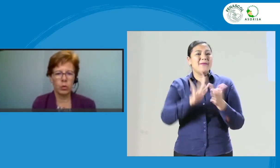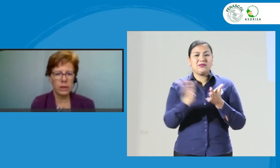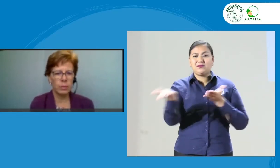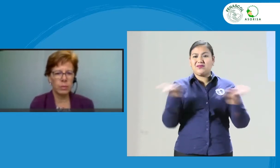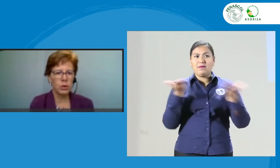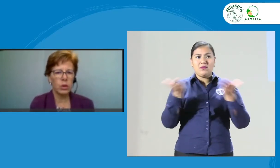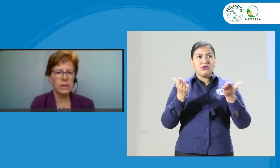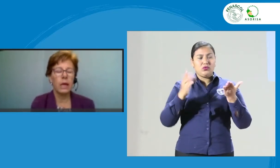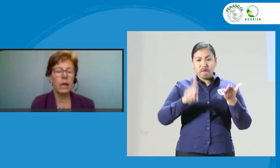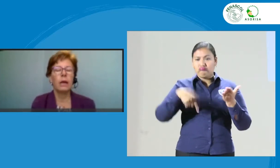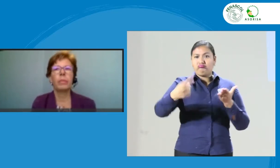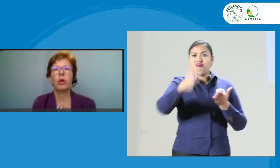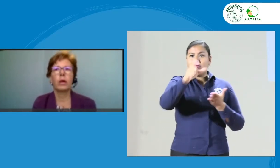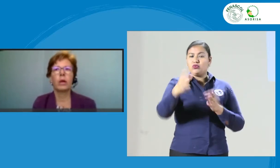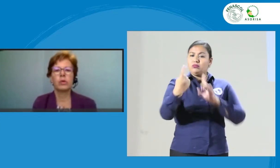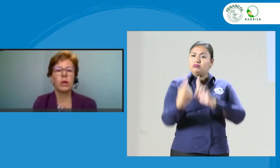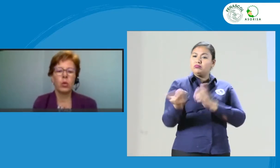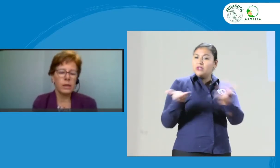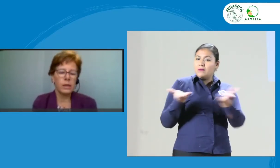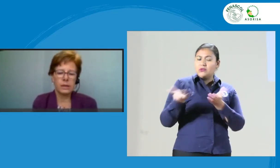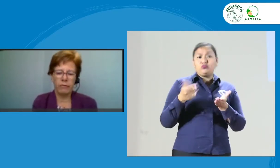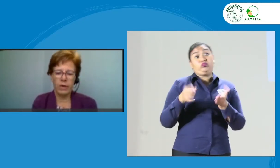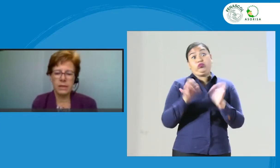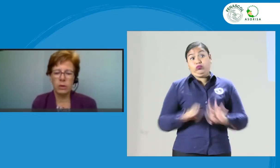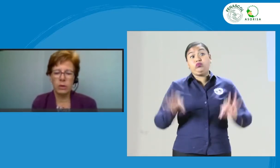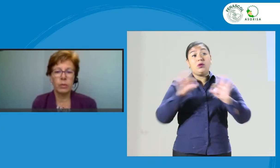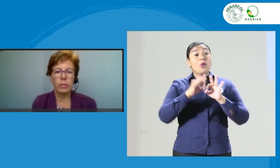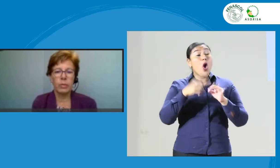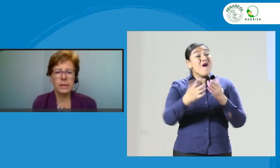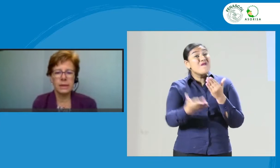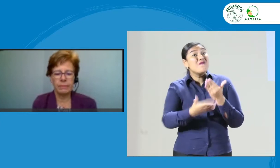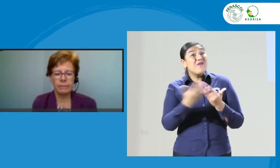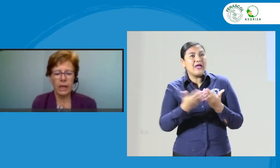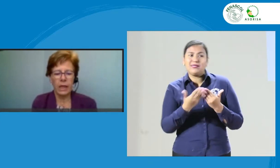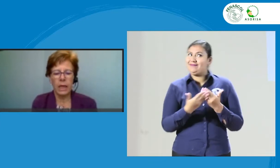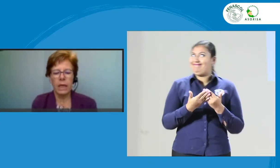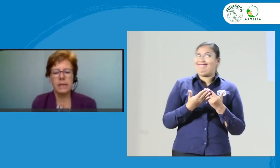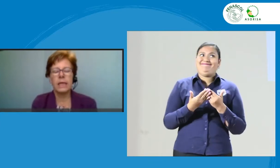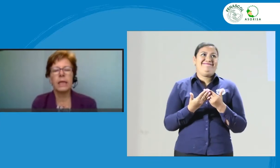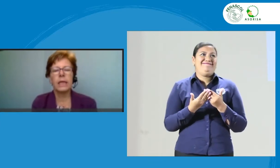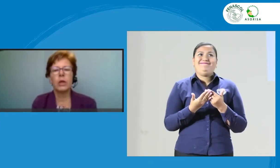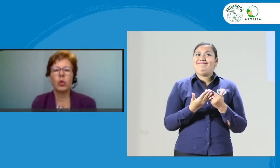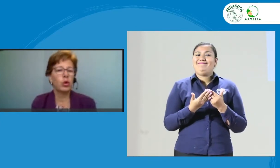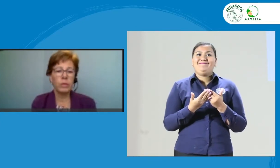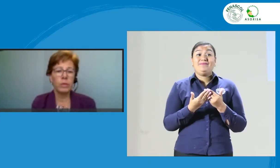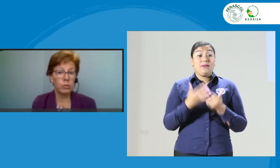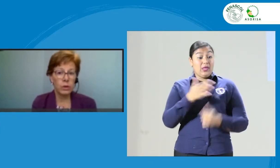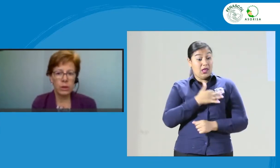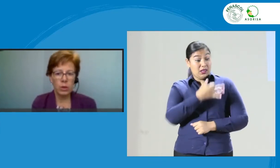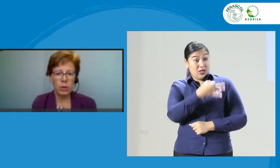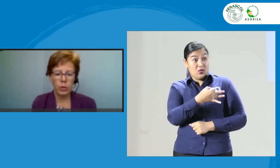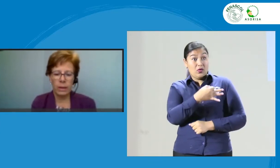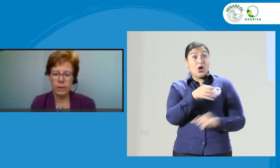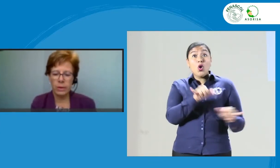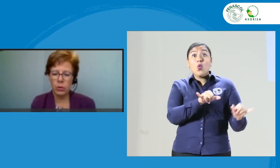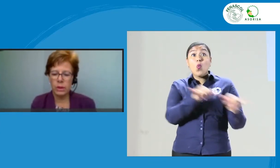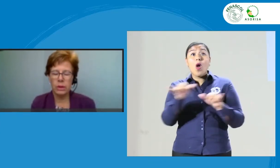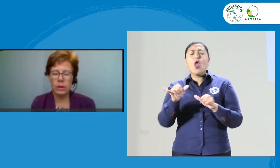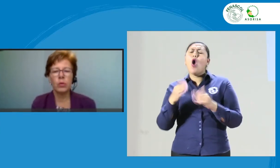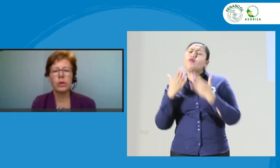otras personas. Pero la cosa no es tan fácil como parece. Ser ético no es lo mismo que ser una buena persona. No es